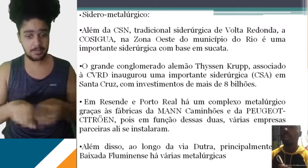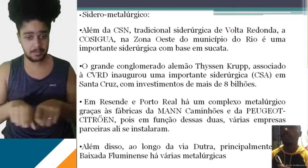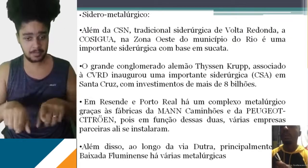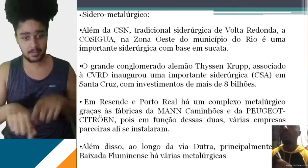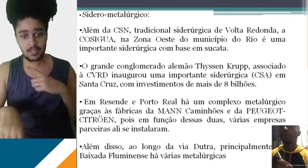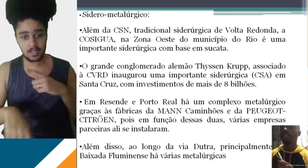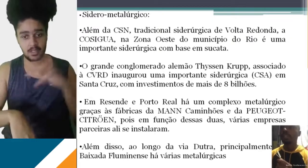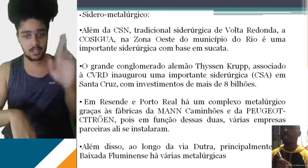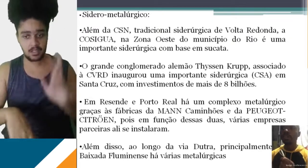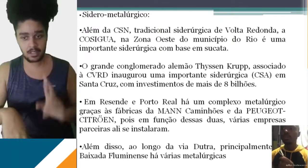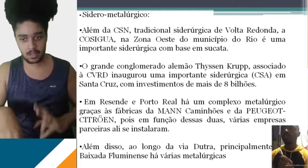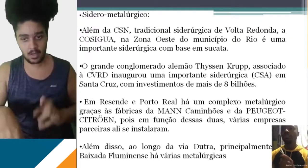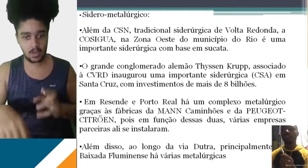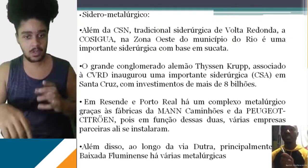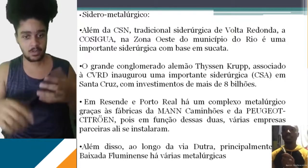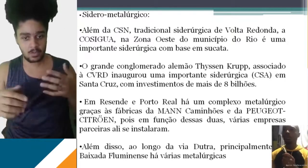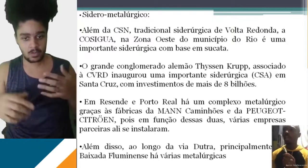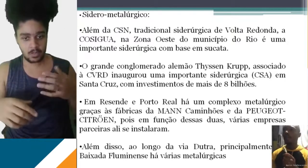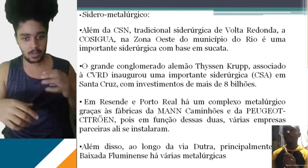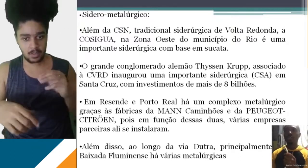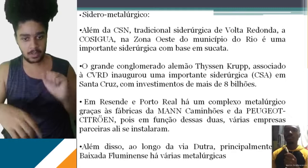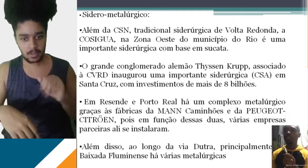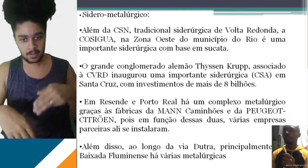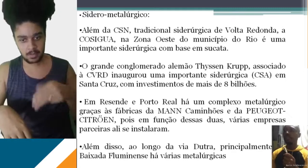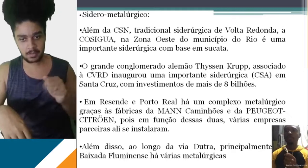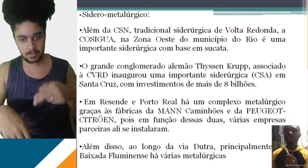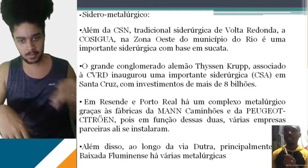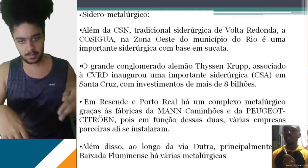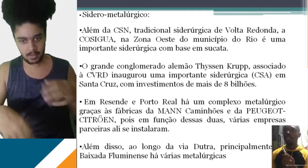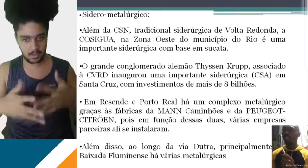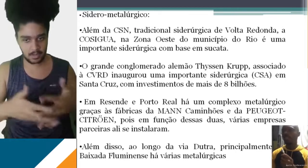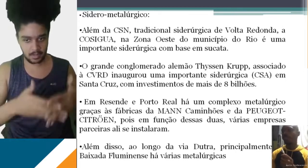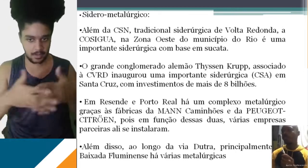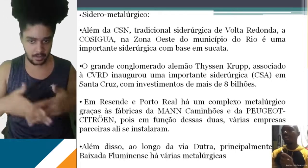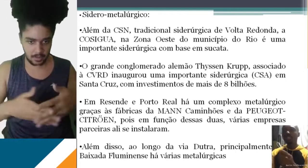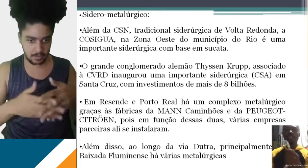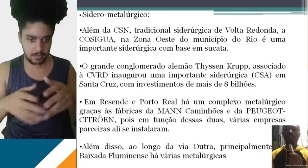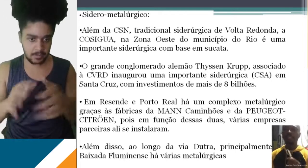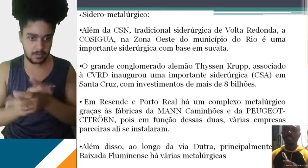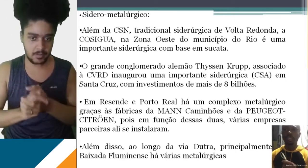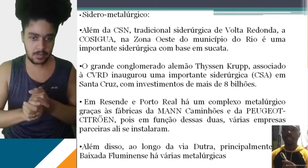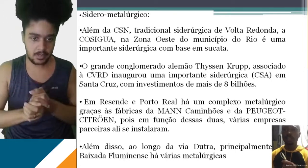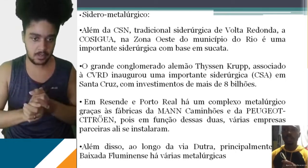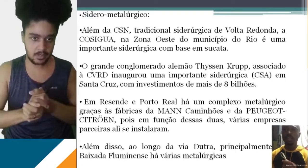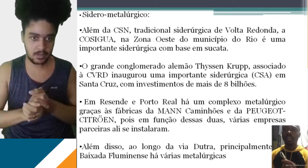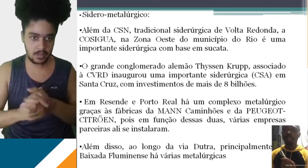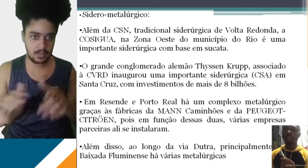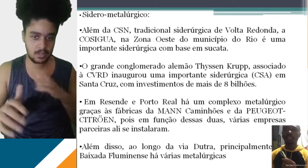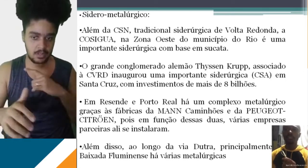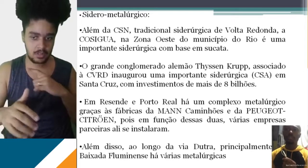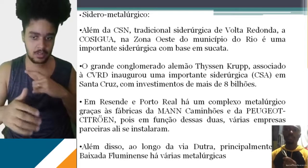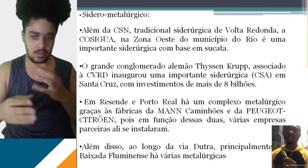resenha de Porto Real o complexo metalúrgico, já fabricado a Citroën, Peugeot, Mano, Caminhões, ou seja, várias outras empresas se instalaram ali.